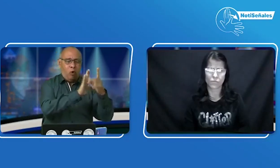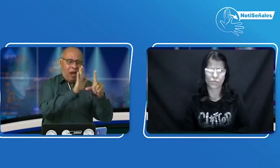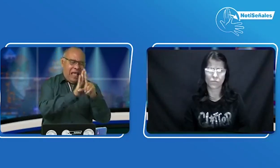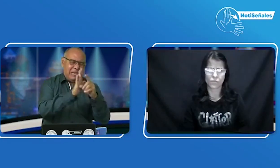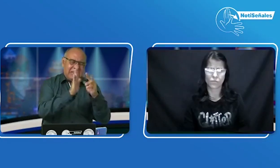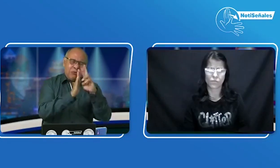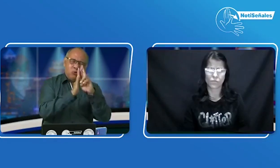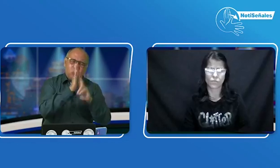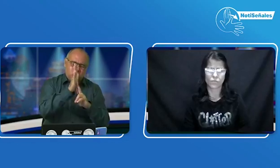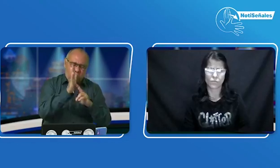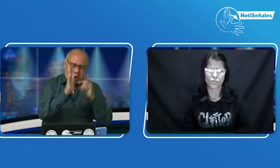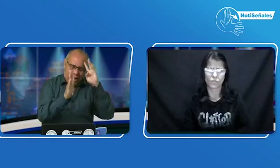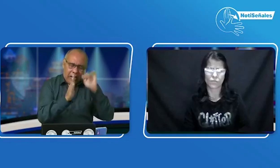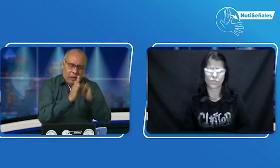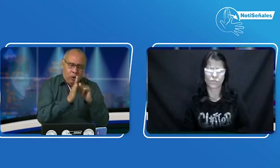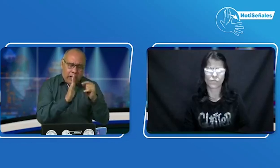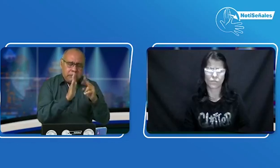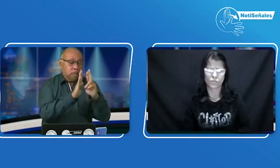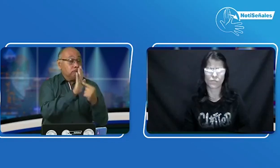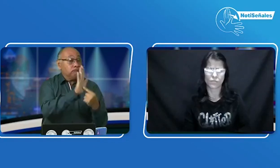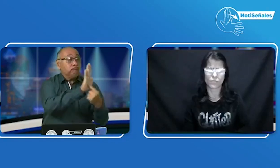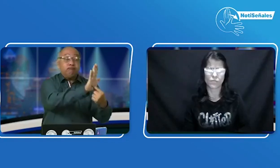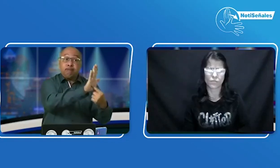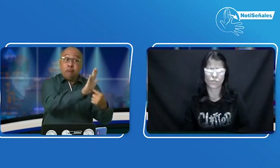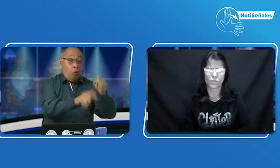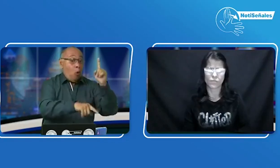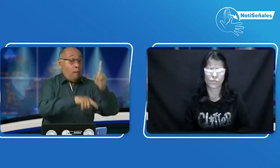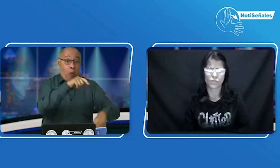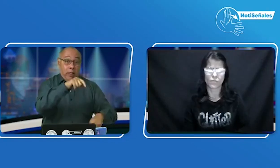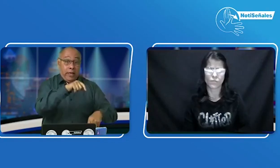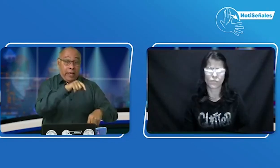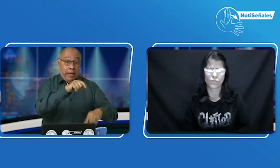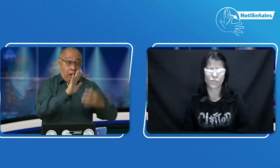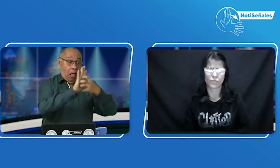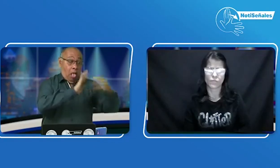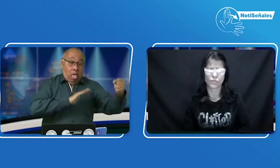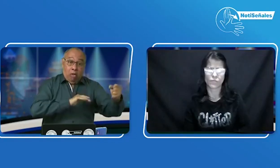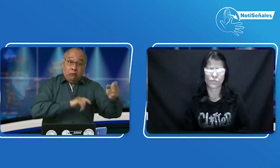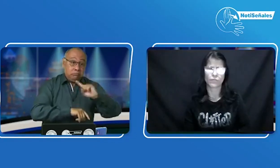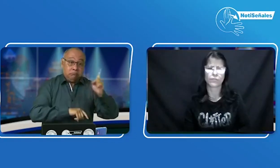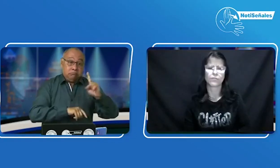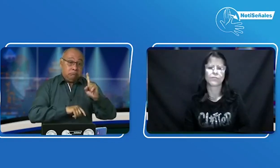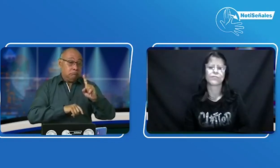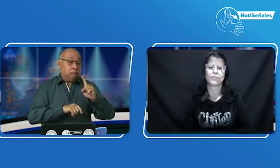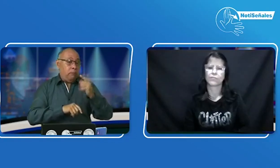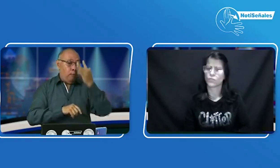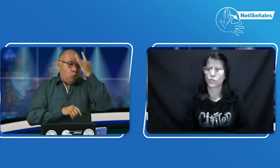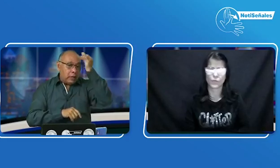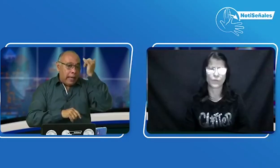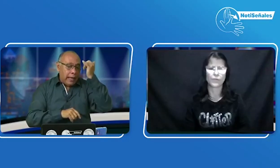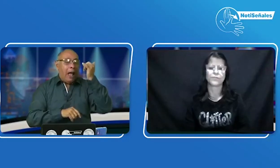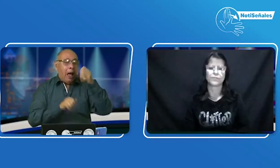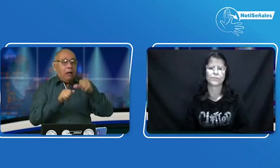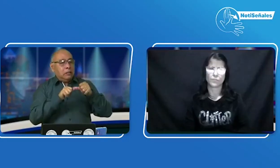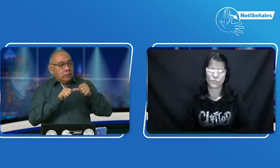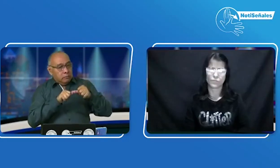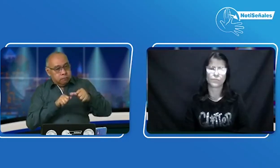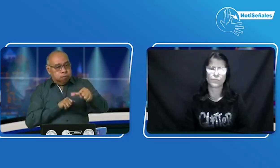licencia, que se las quiten. Eso ya no se puede hacer porque el mismo gobierno ha dicho que se extiende